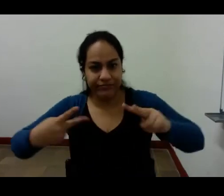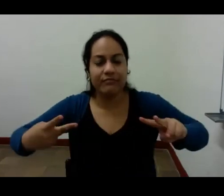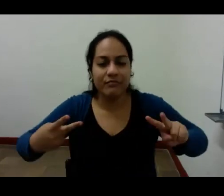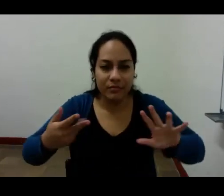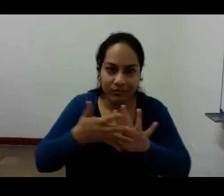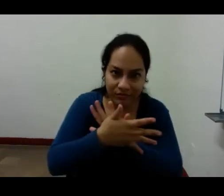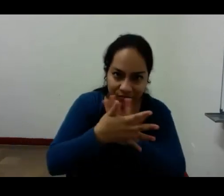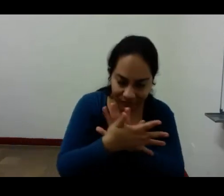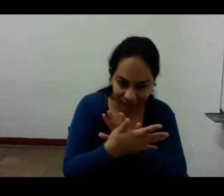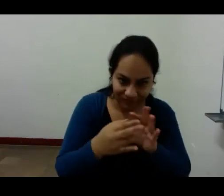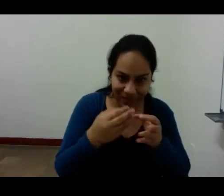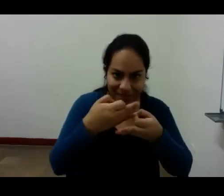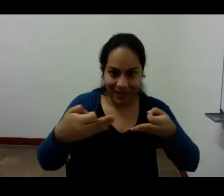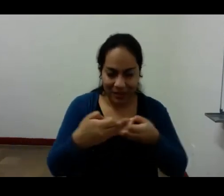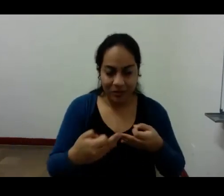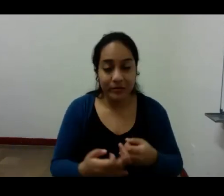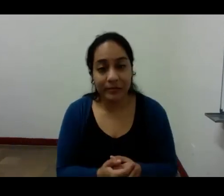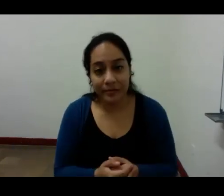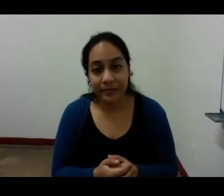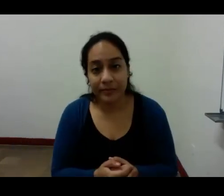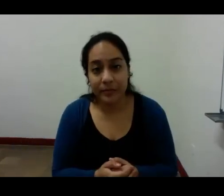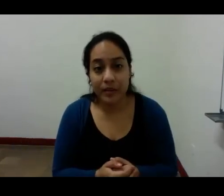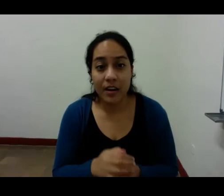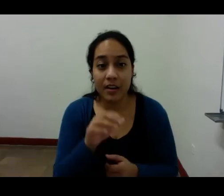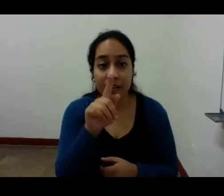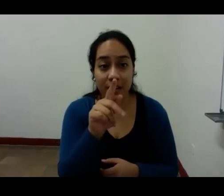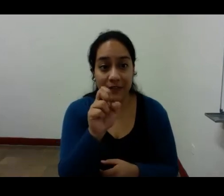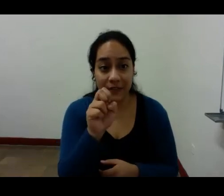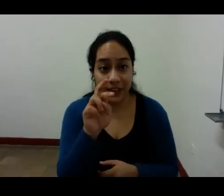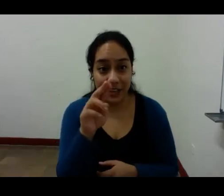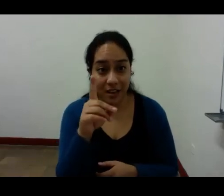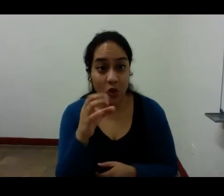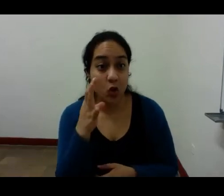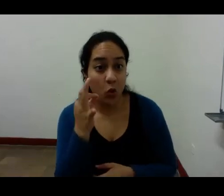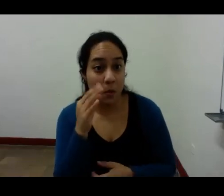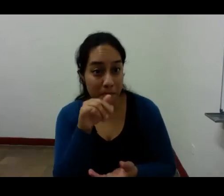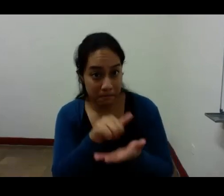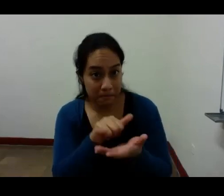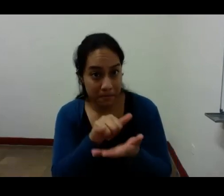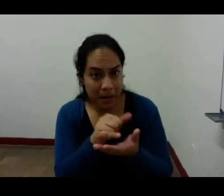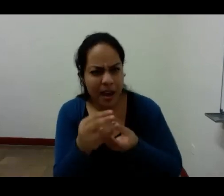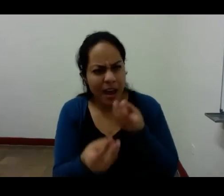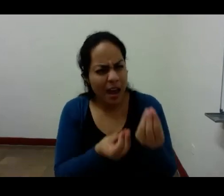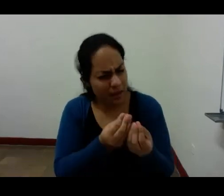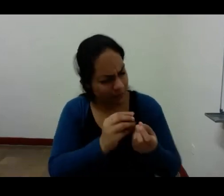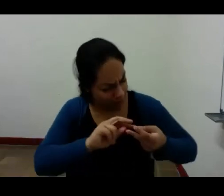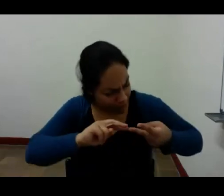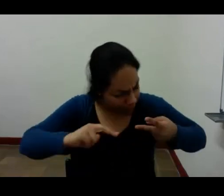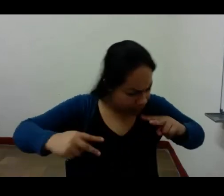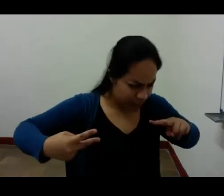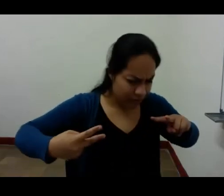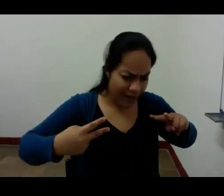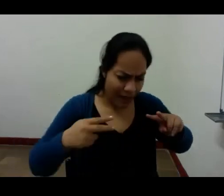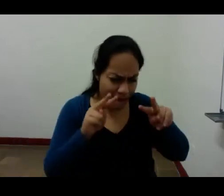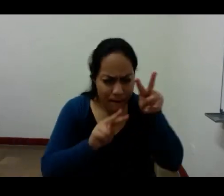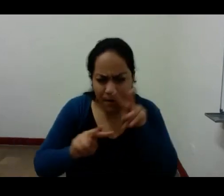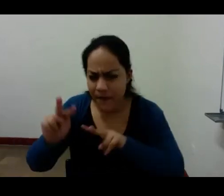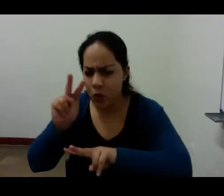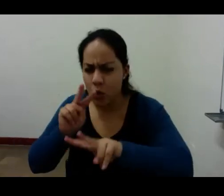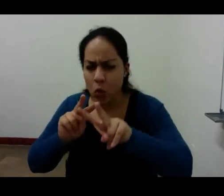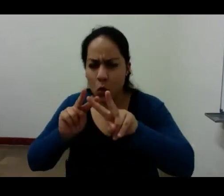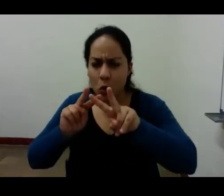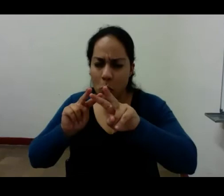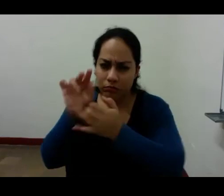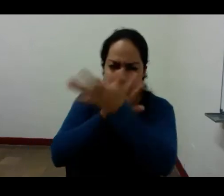bernardo suárez transforma el sentir natural en un sentir